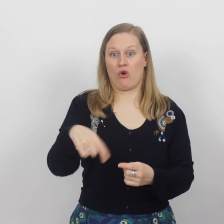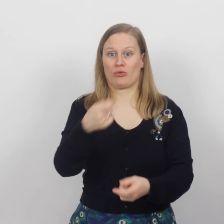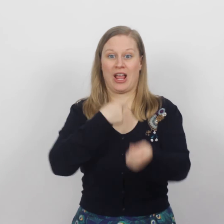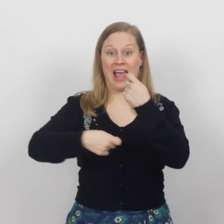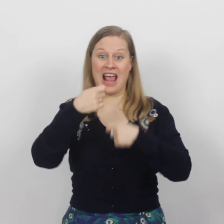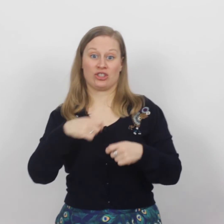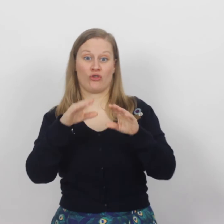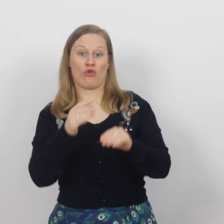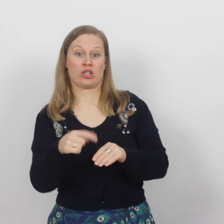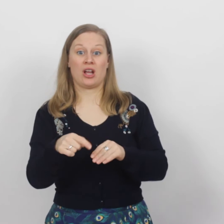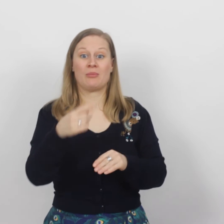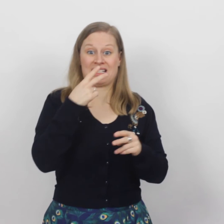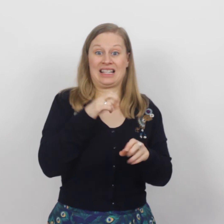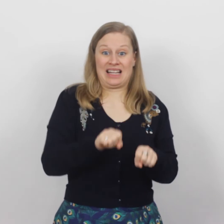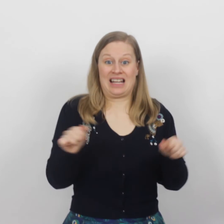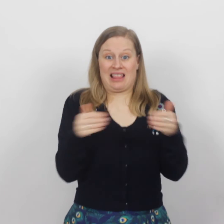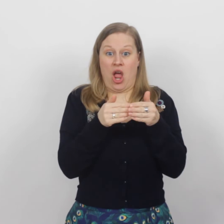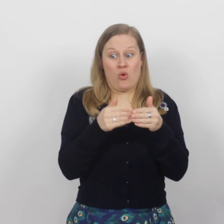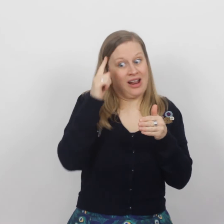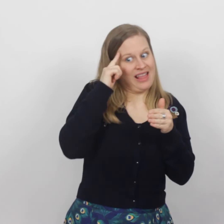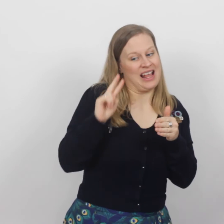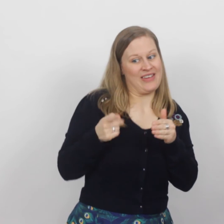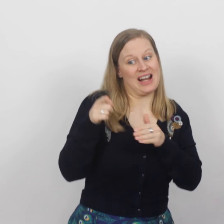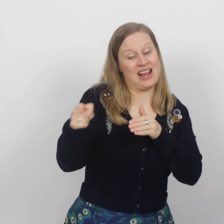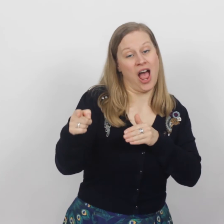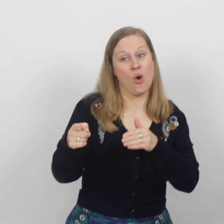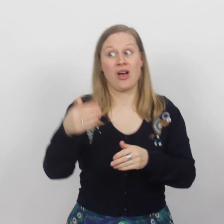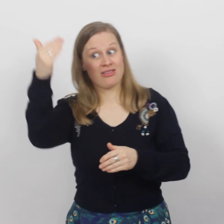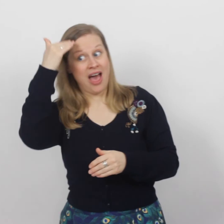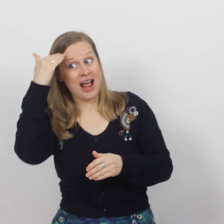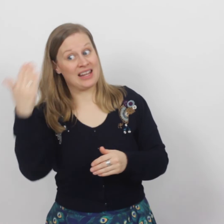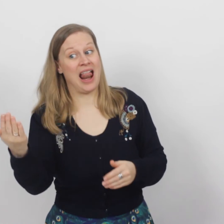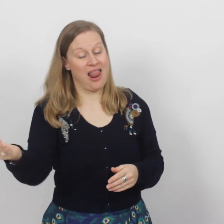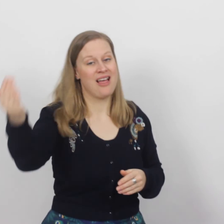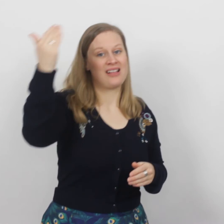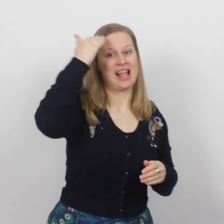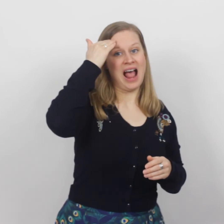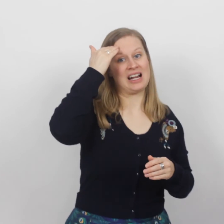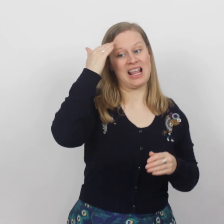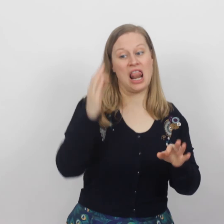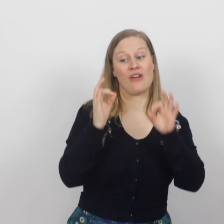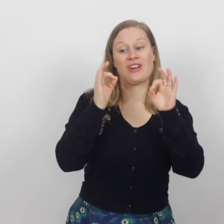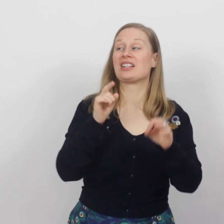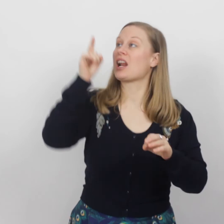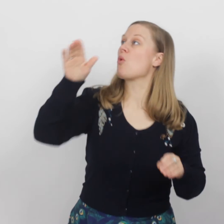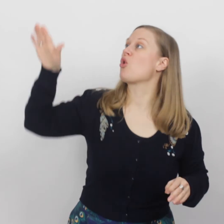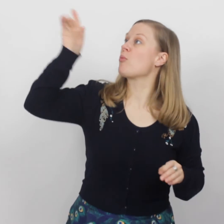opgegeten word Zit ik in het nauw, dan denk ik weer aan jou Daniel, Daniel, vertrouw op